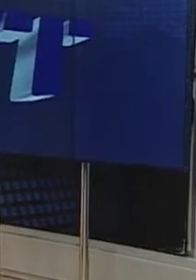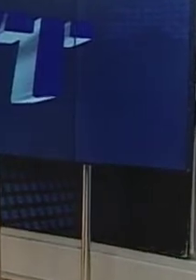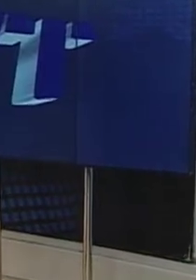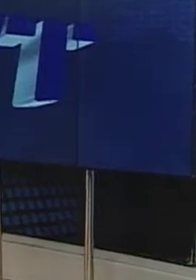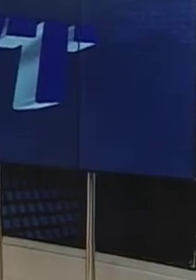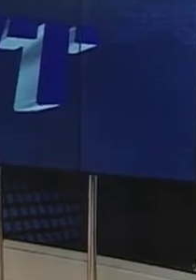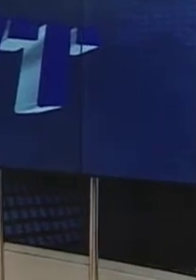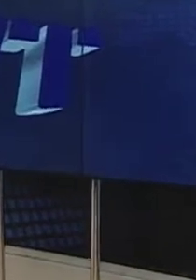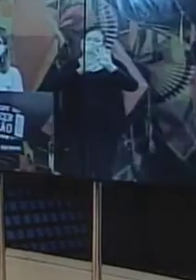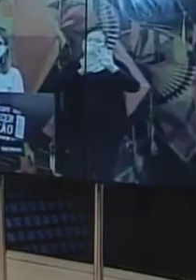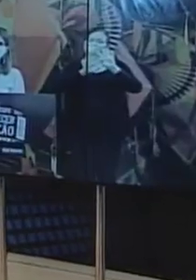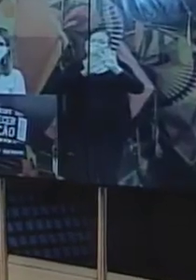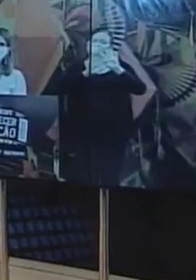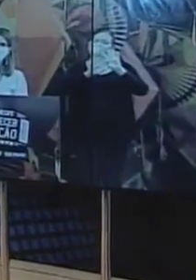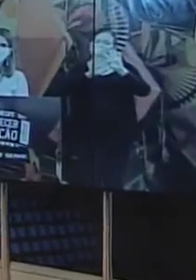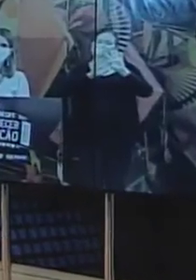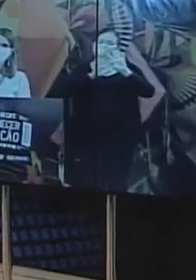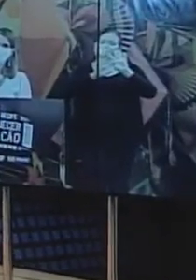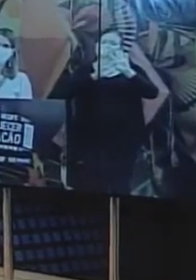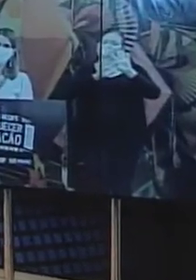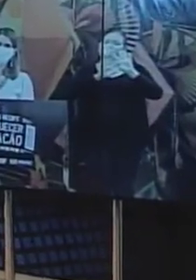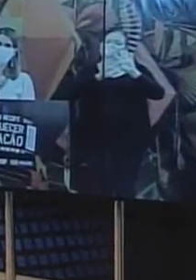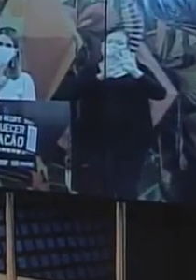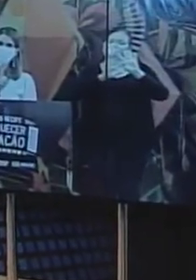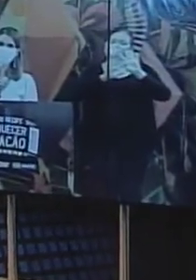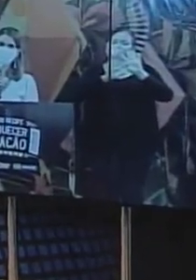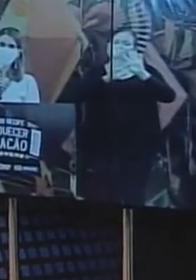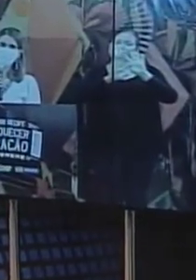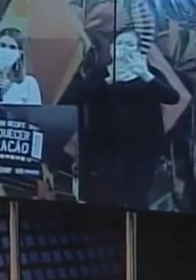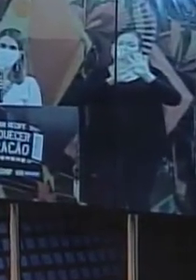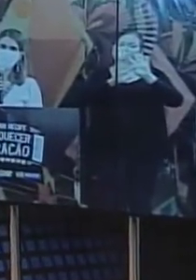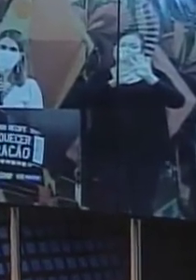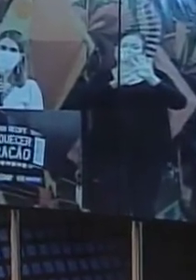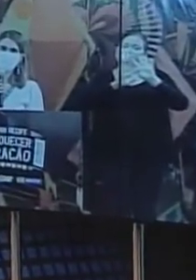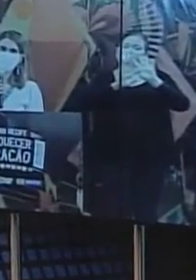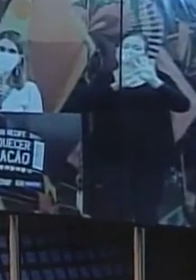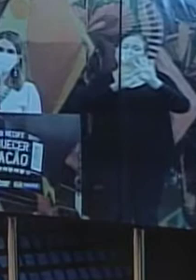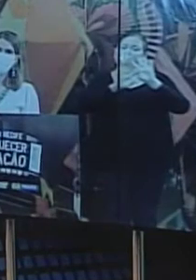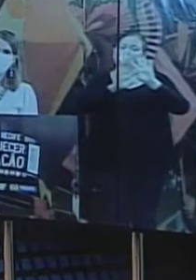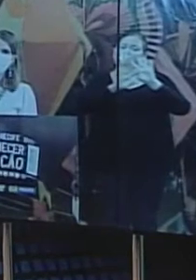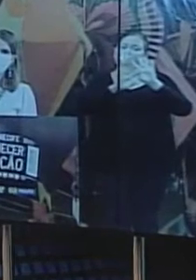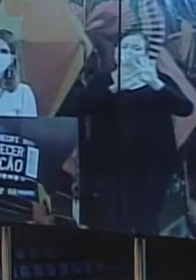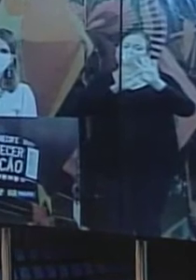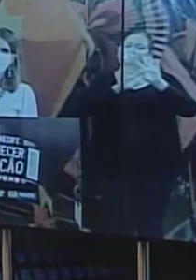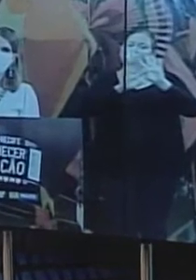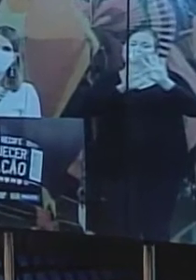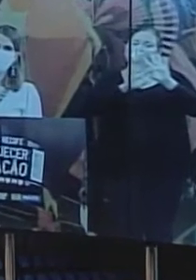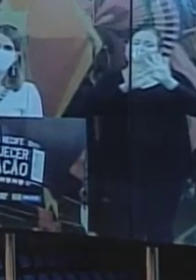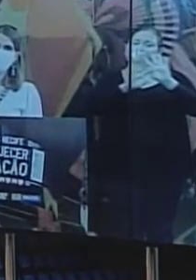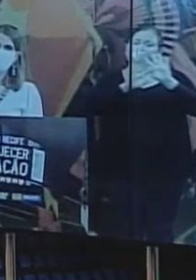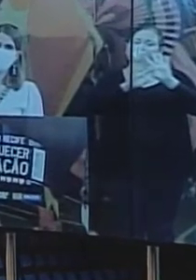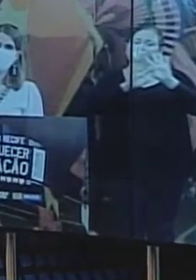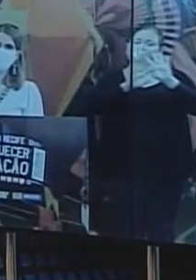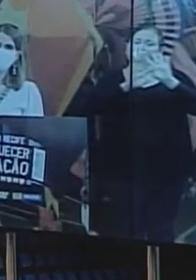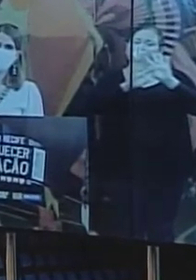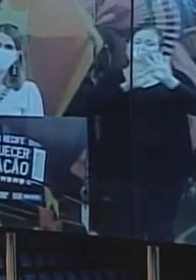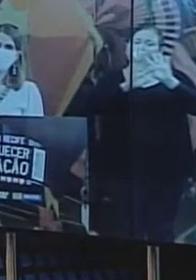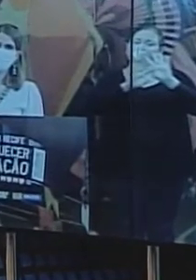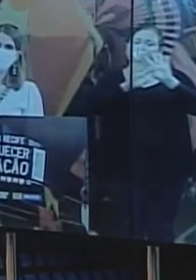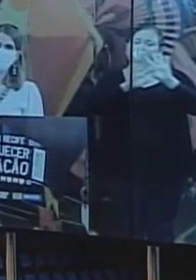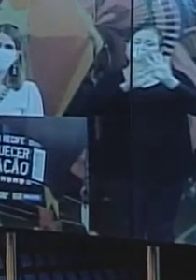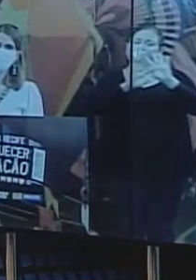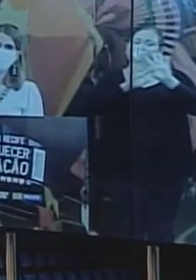Josildo Sá e Silvério Pessoa serão os homenageados do São João do Recife 2020. Mesmo em ano de pandemia, vai ter sim